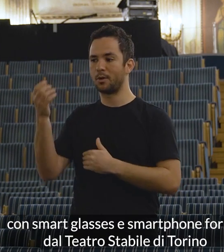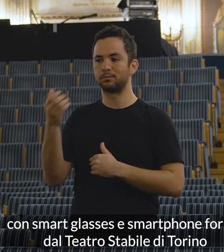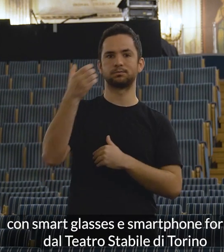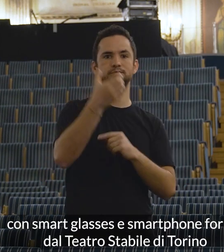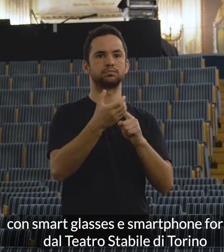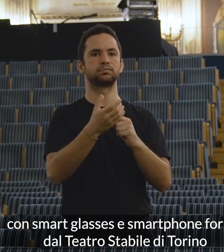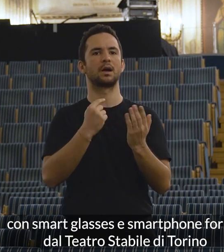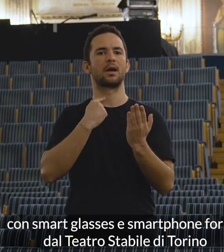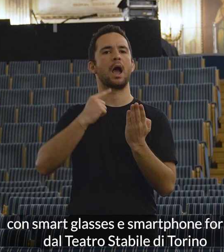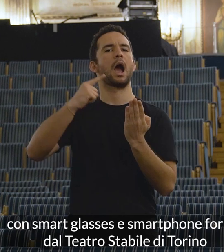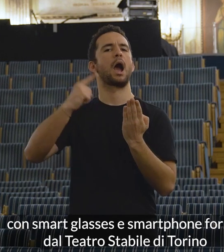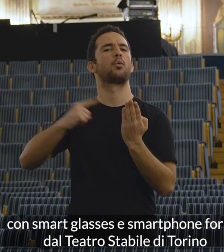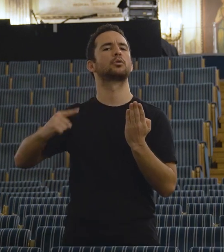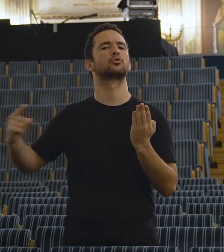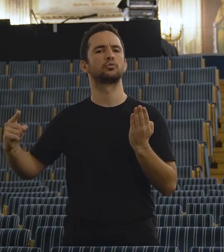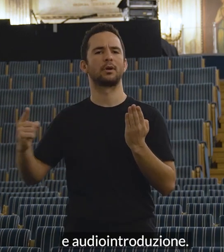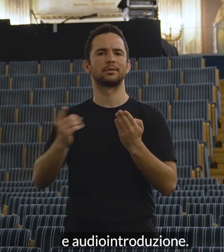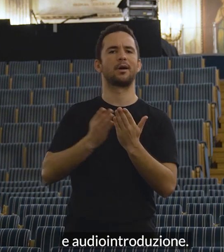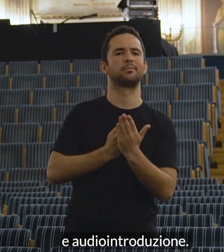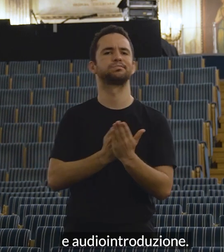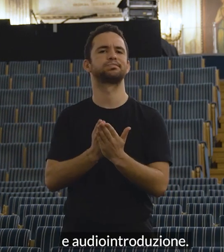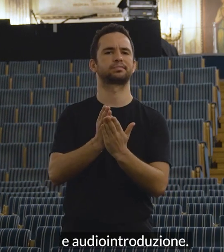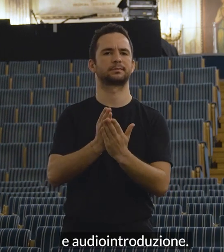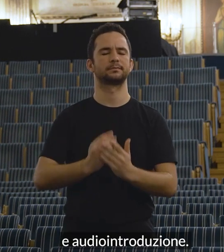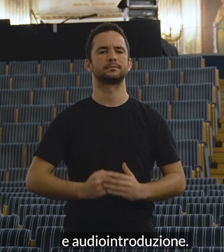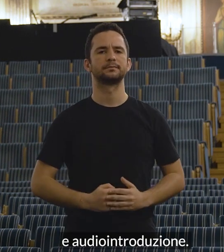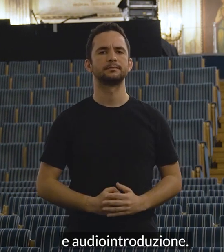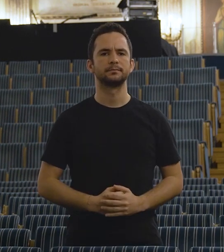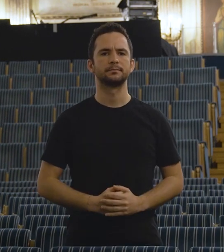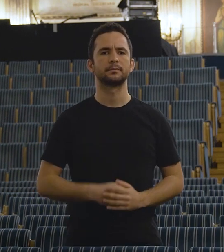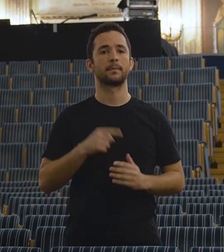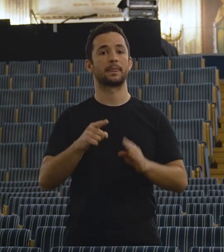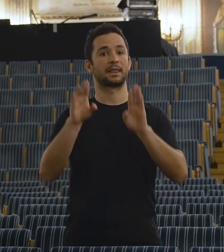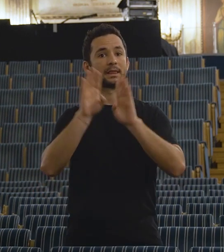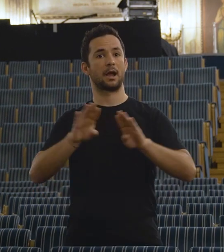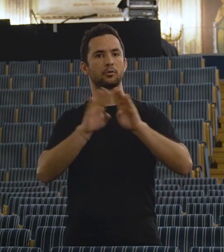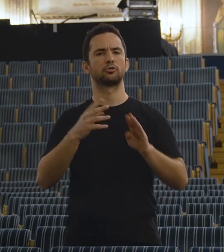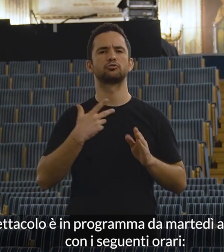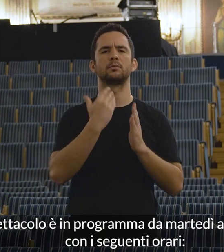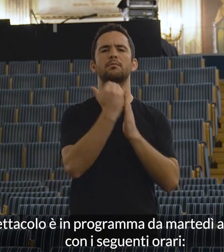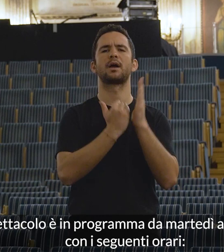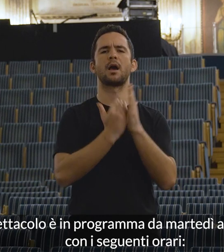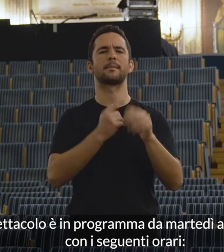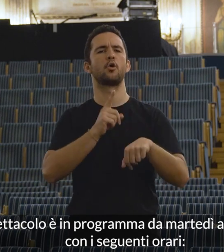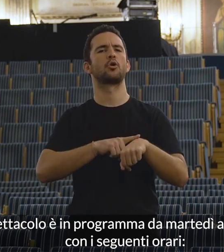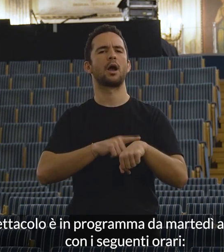Teatro Stabile di Torino e audio introduzione. Lo spettacolo è in